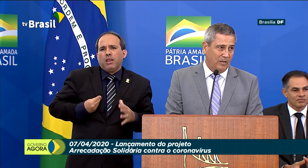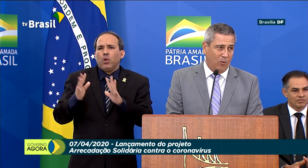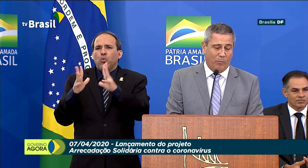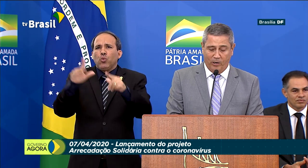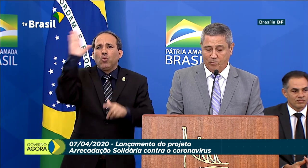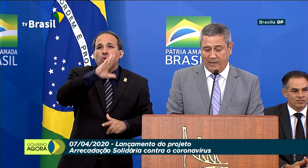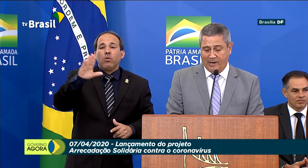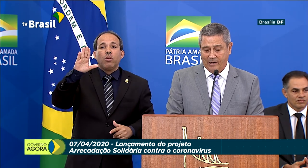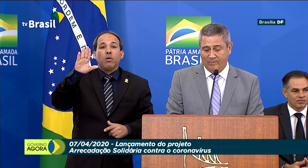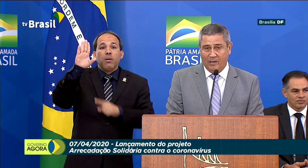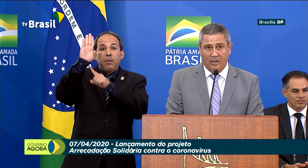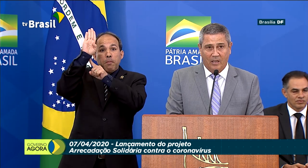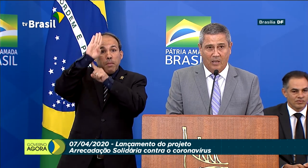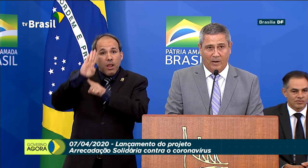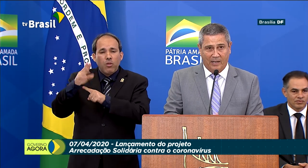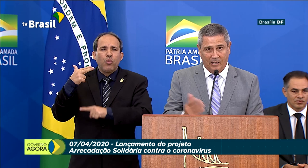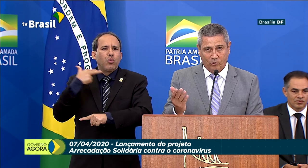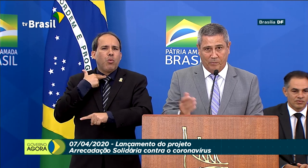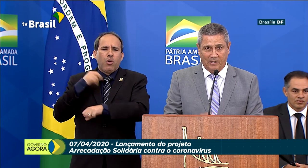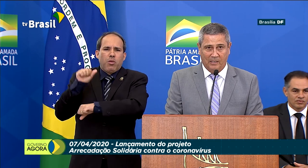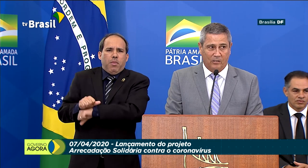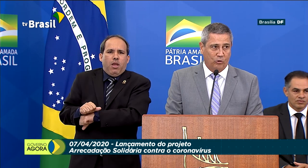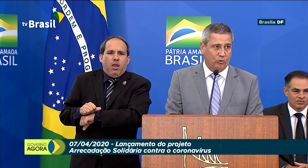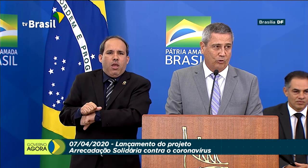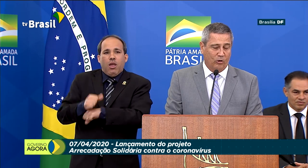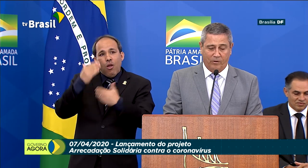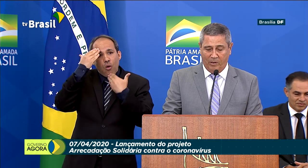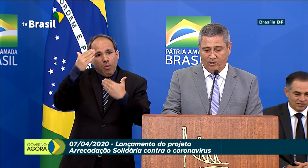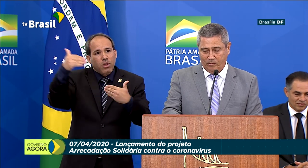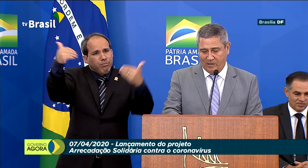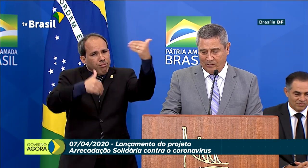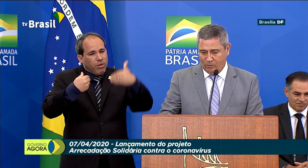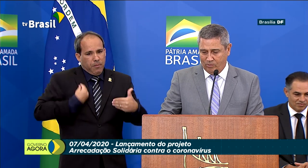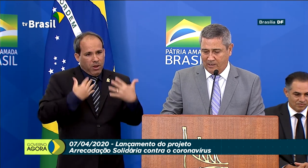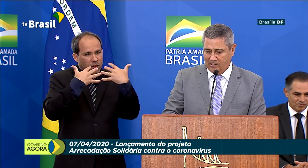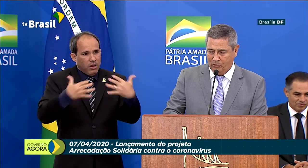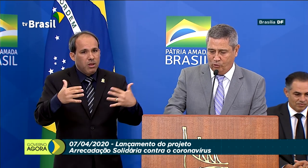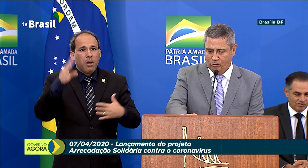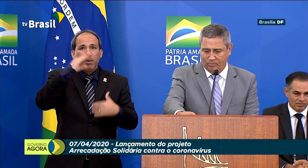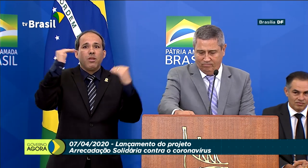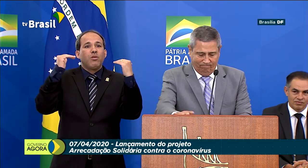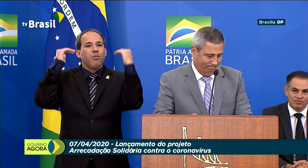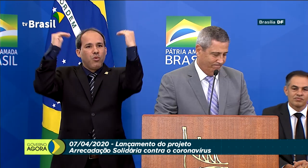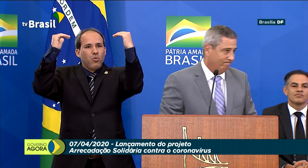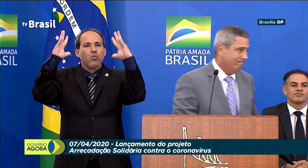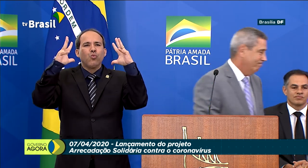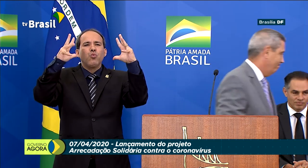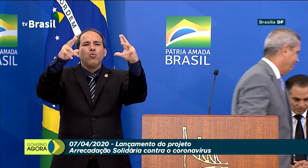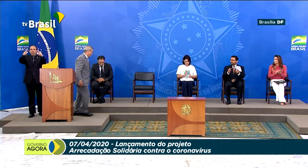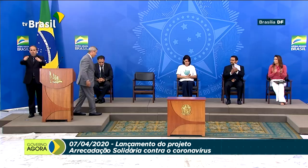Brasil não pode parar. Eu agradeço a presença de todos novamente. Brasil acima de tudo.